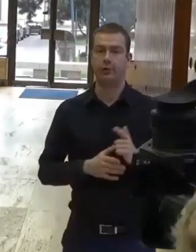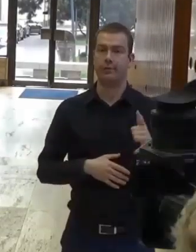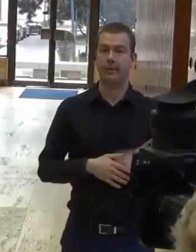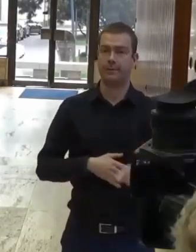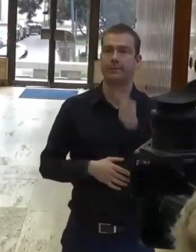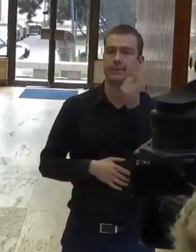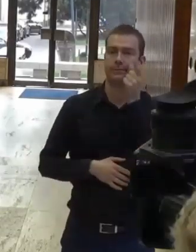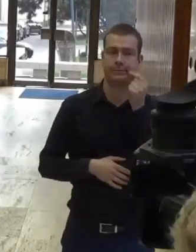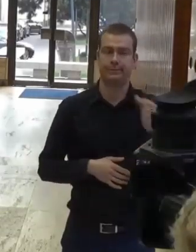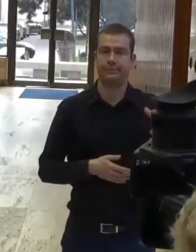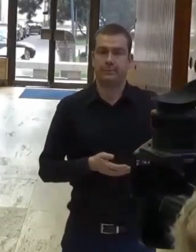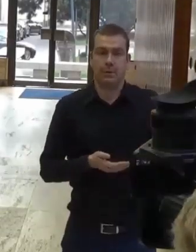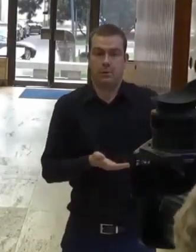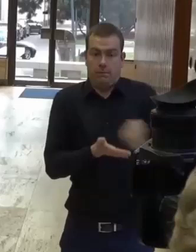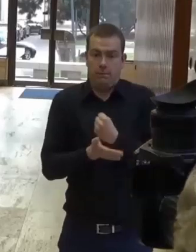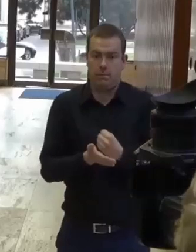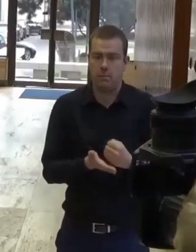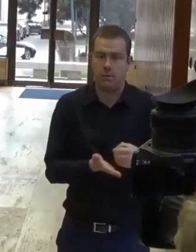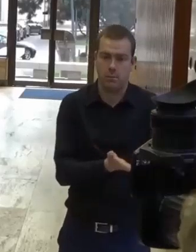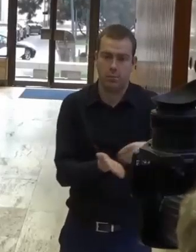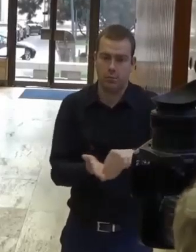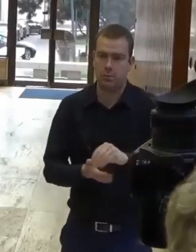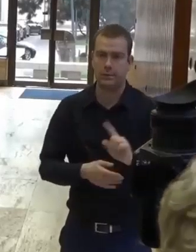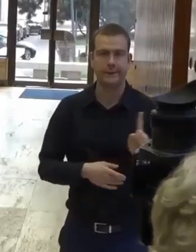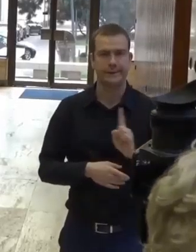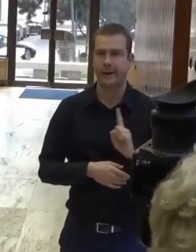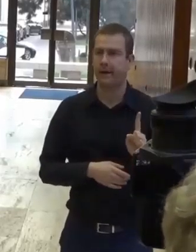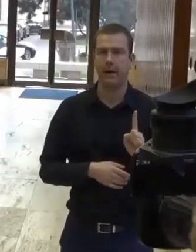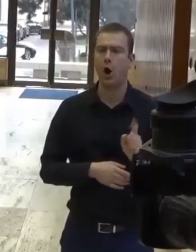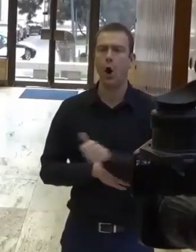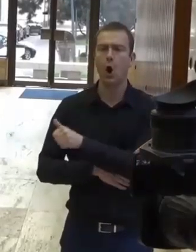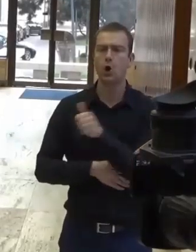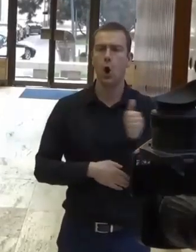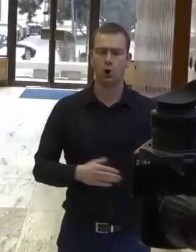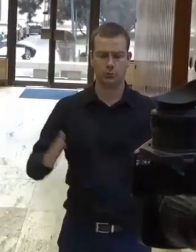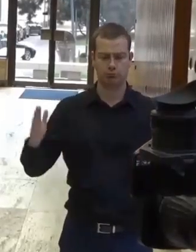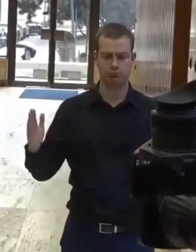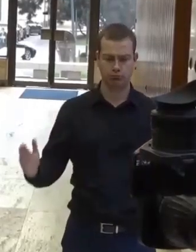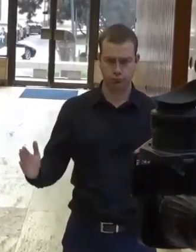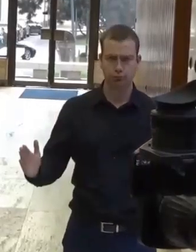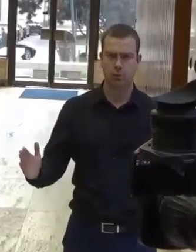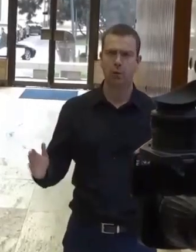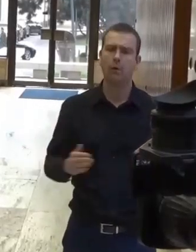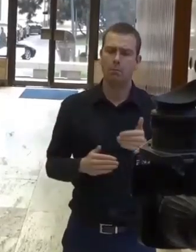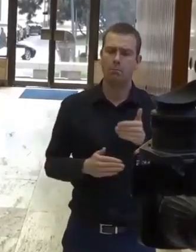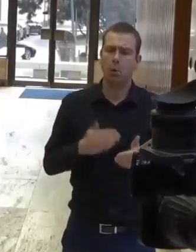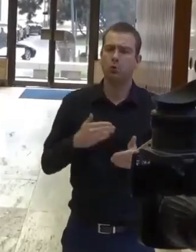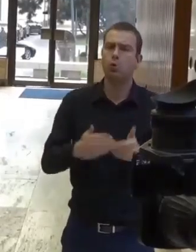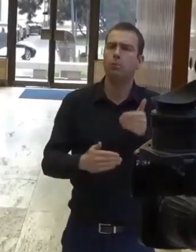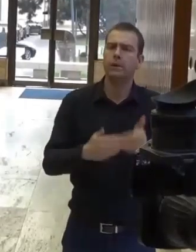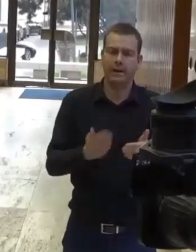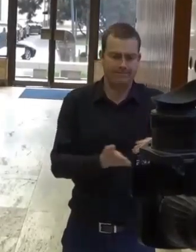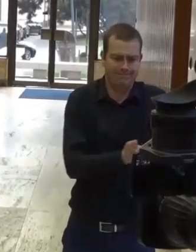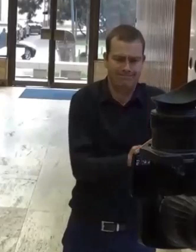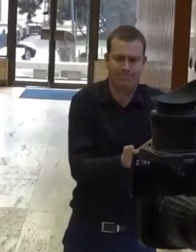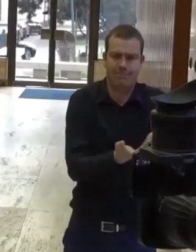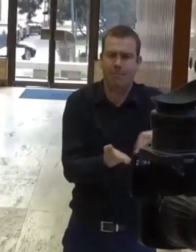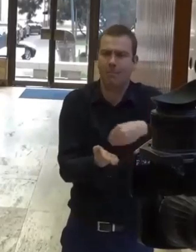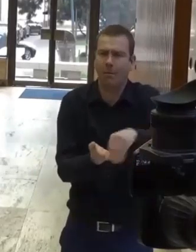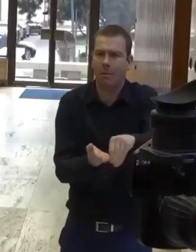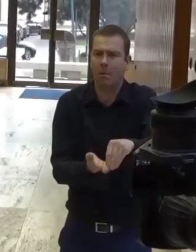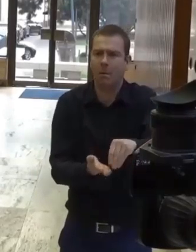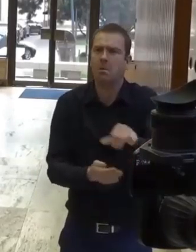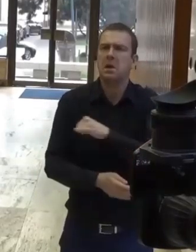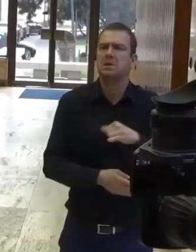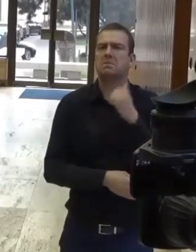mesiacoch, ale bude rozložená do konca roka a budeme ju, treba identikovať v prvom rade priority za